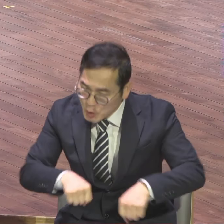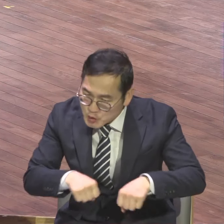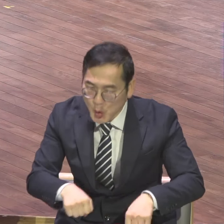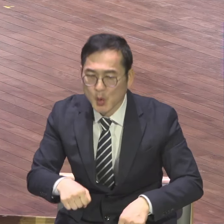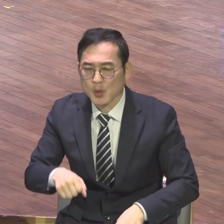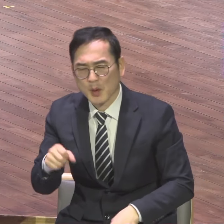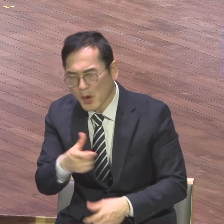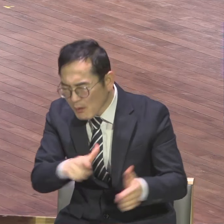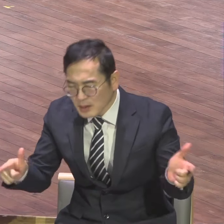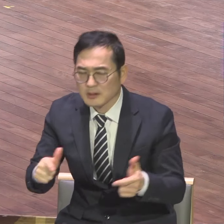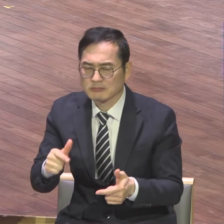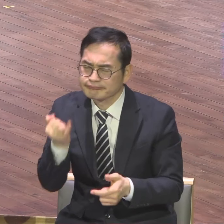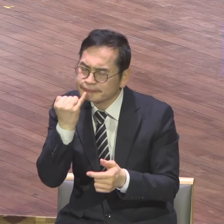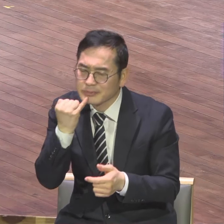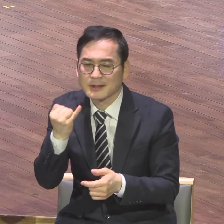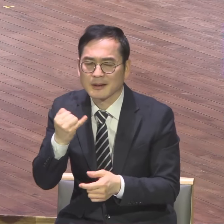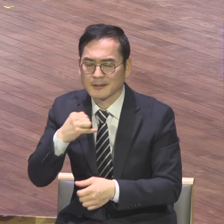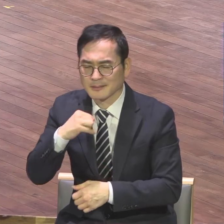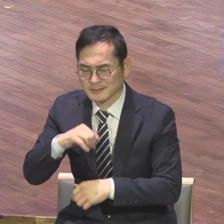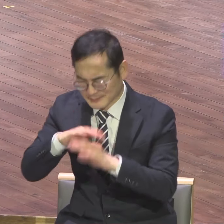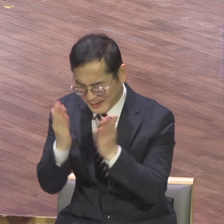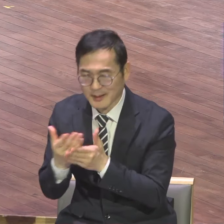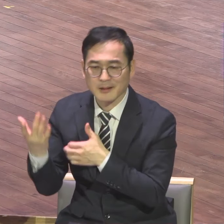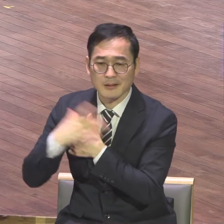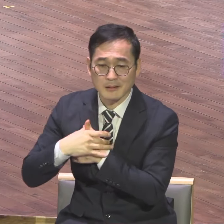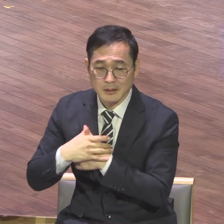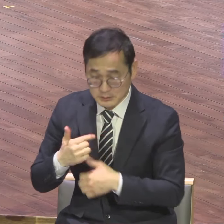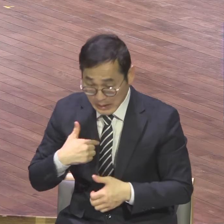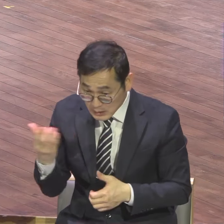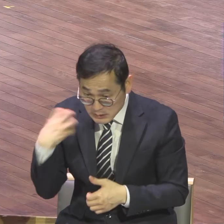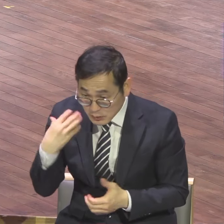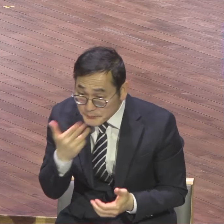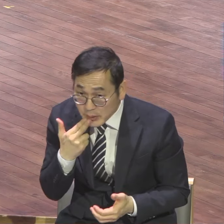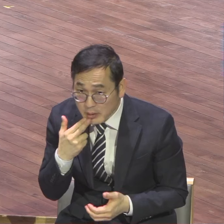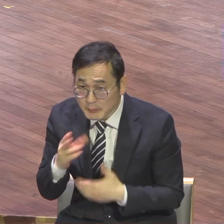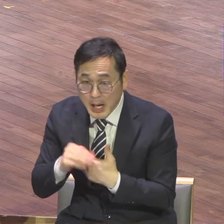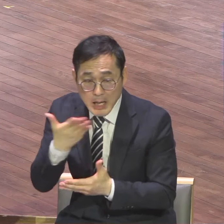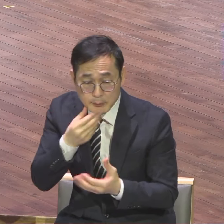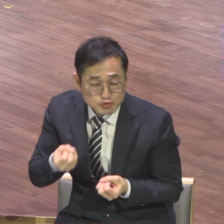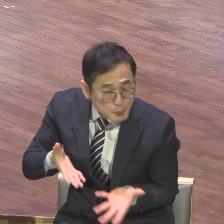하나님이 축복할 이유가 없잖아요 이유가 뭘 하도 해야지